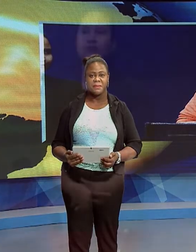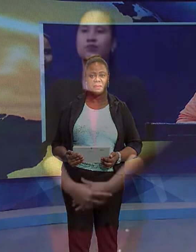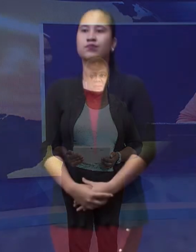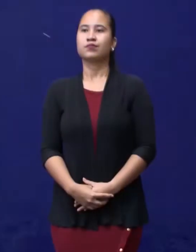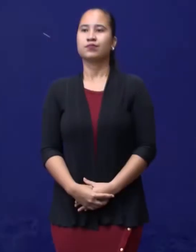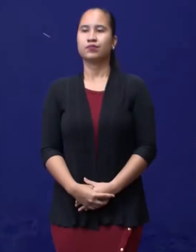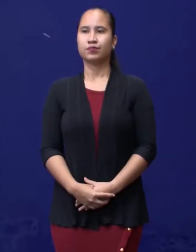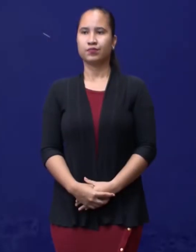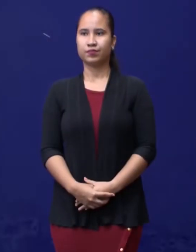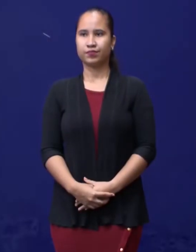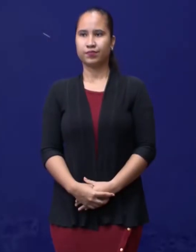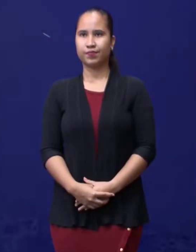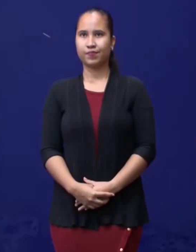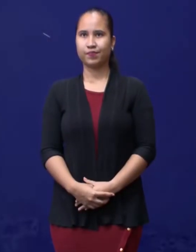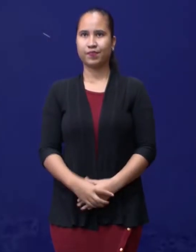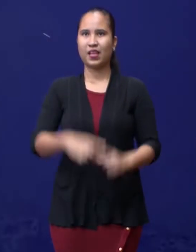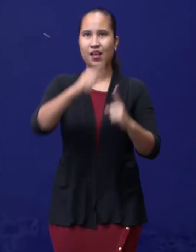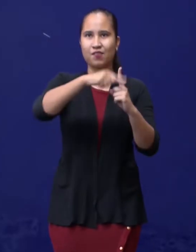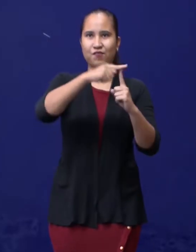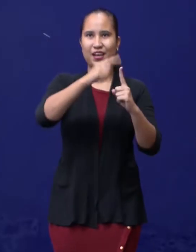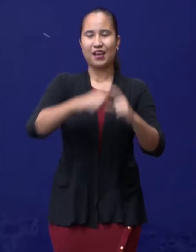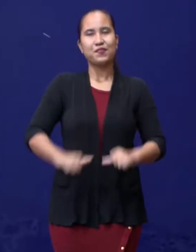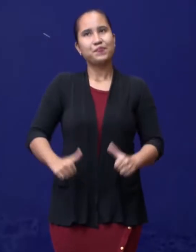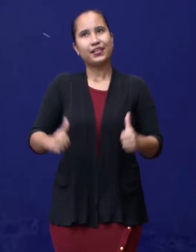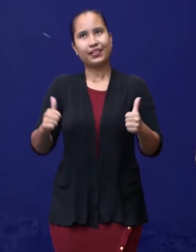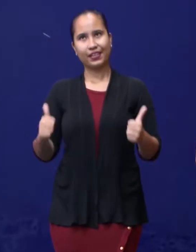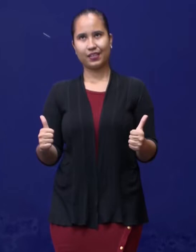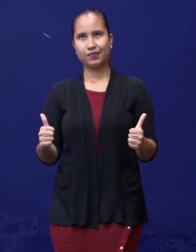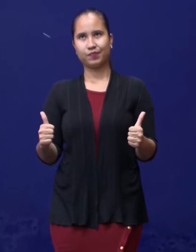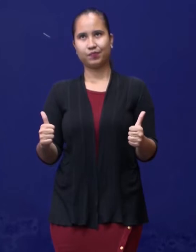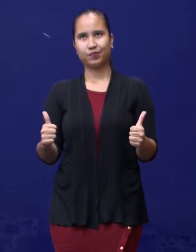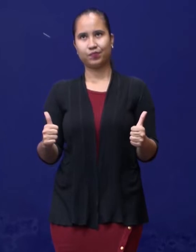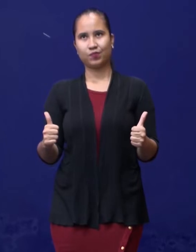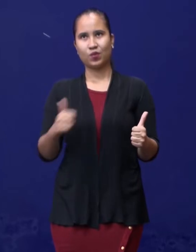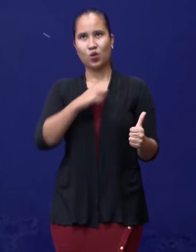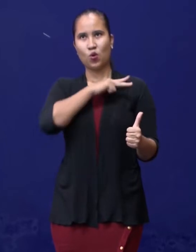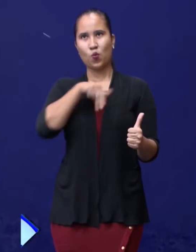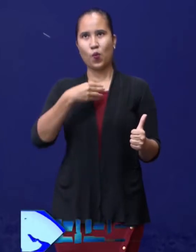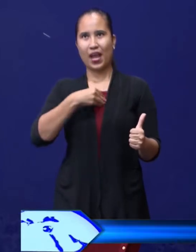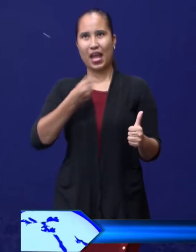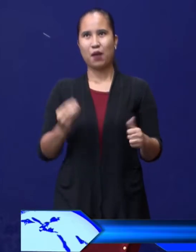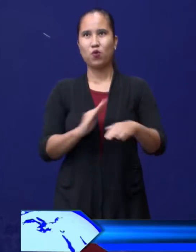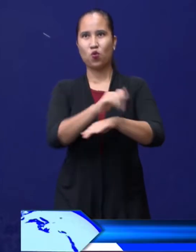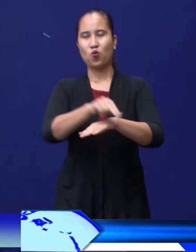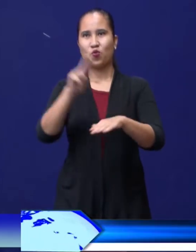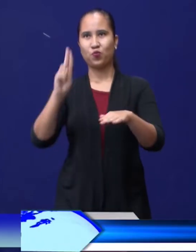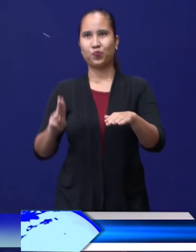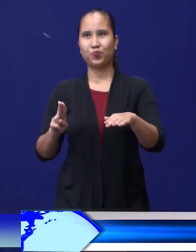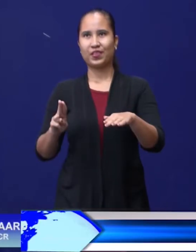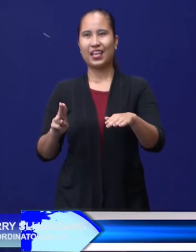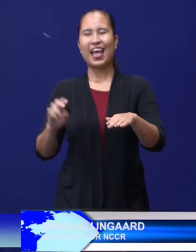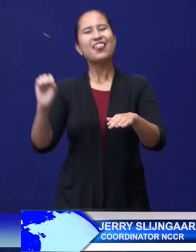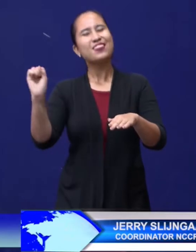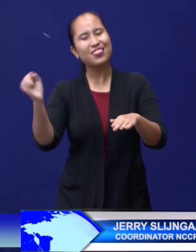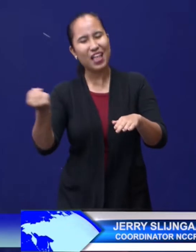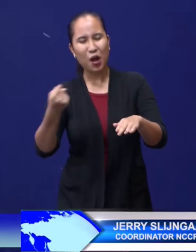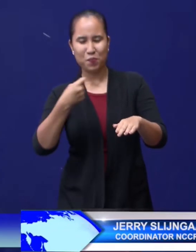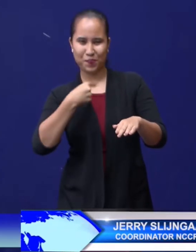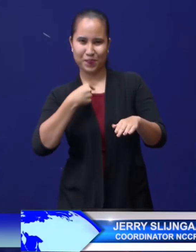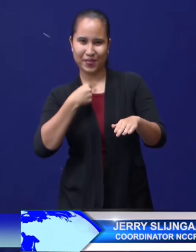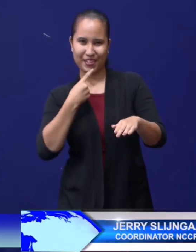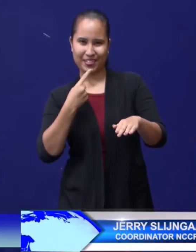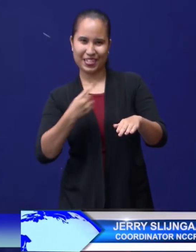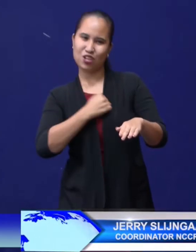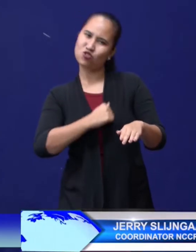Nou, kijk, vanaf het begin, we hebben als overheid en daarvoor heb ik de verontschuldigingen aangeboden. Kijk,